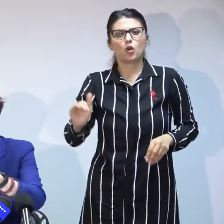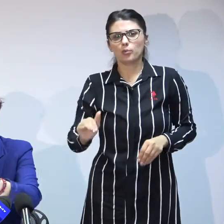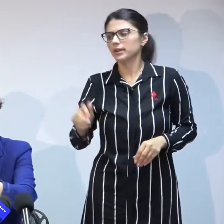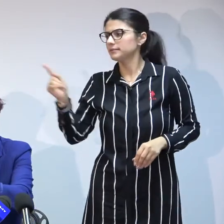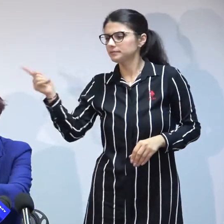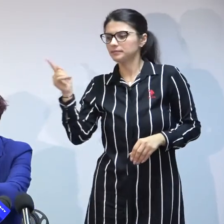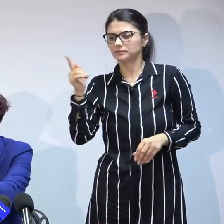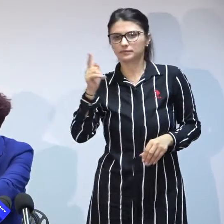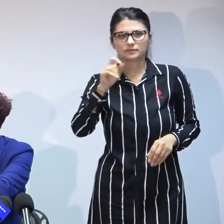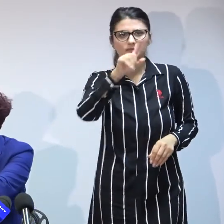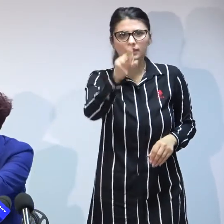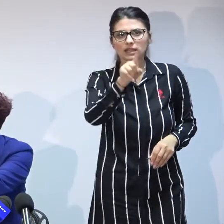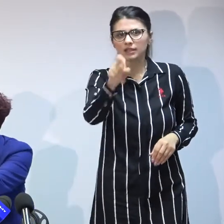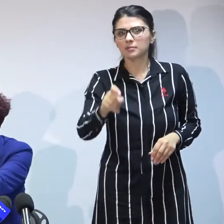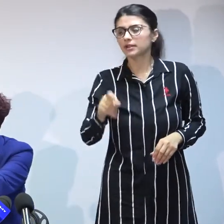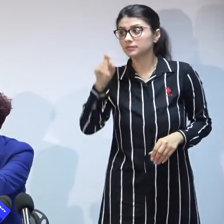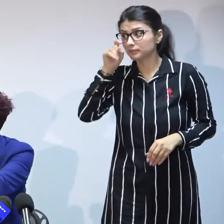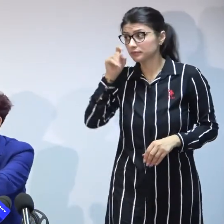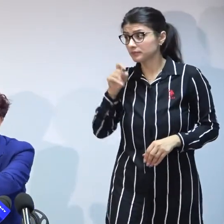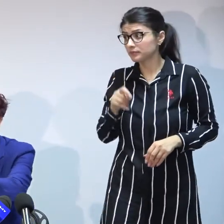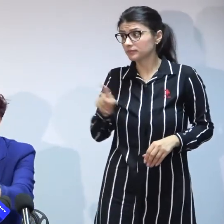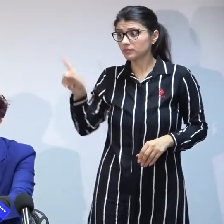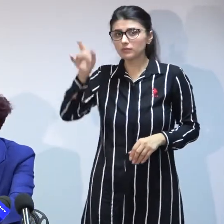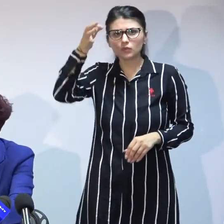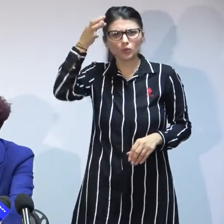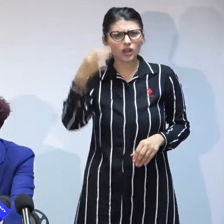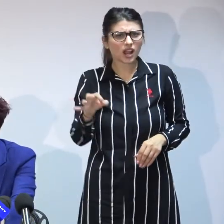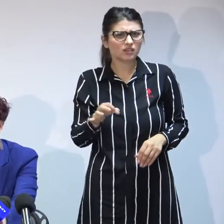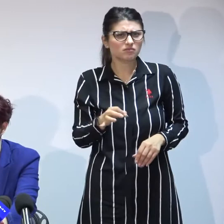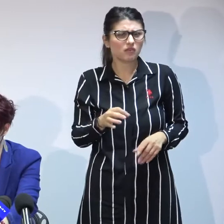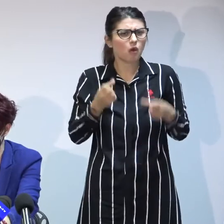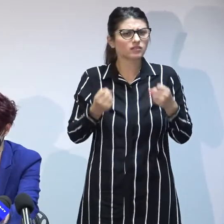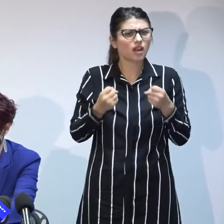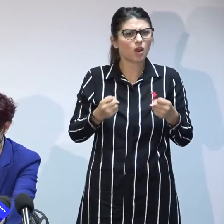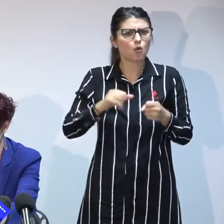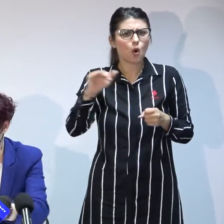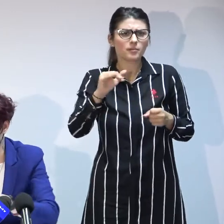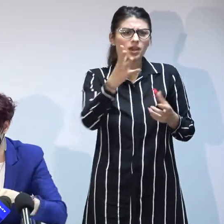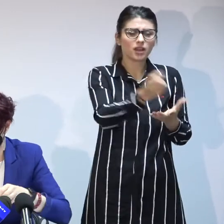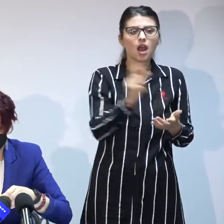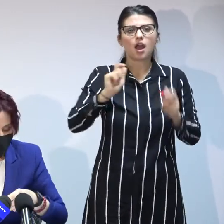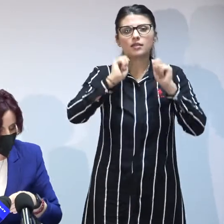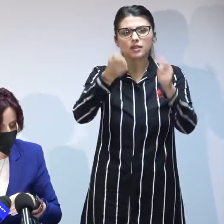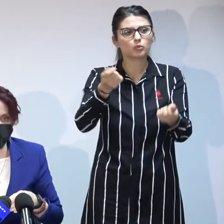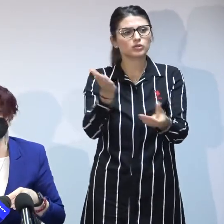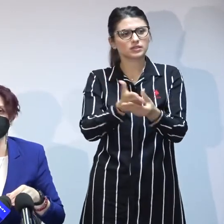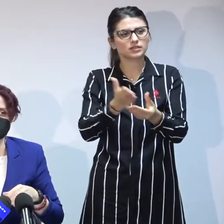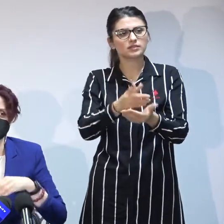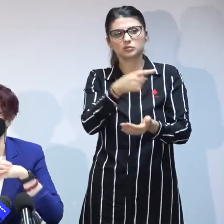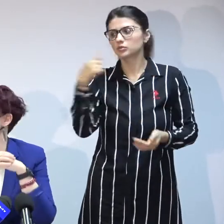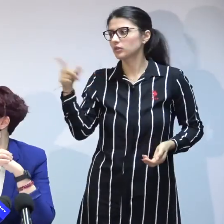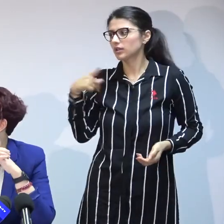referitor la întrebare eu nu cred că procesul este atât de dificil adică noi am depus actele pe care le-am spus suntem